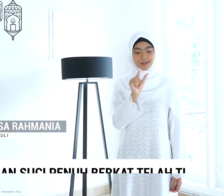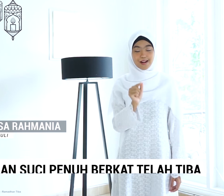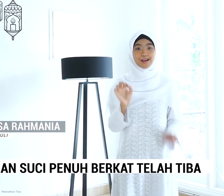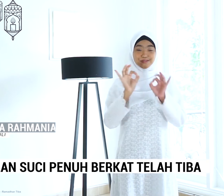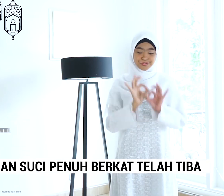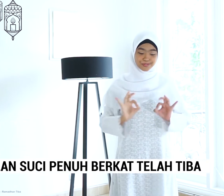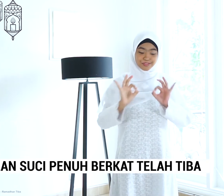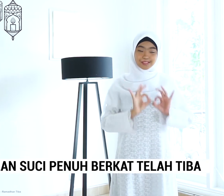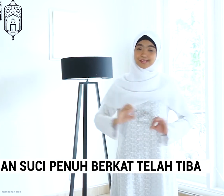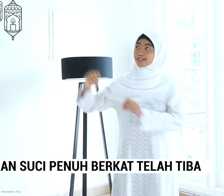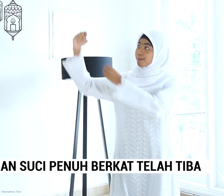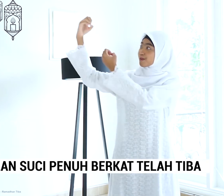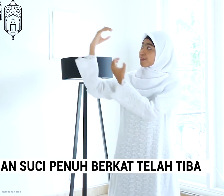suci penuh berkat telah tiba.